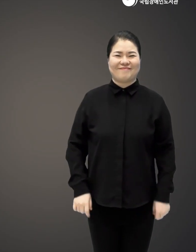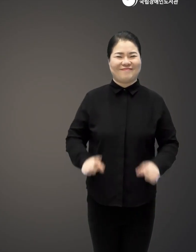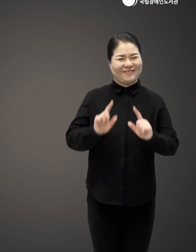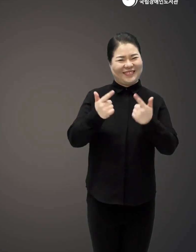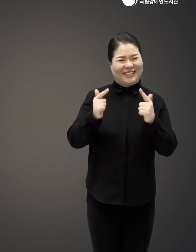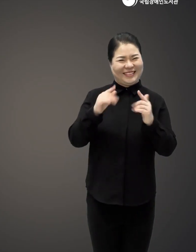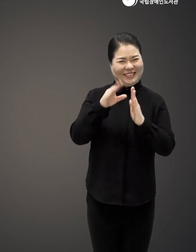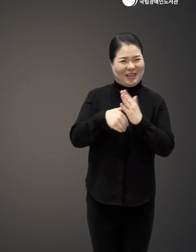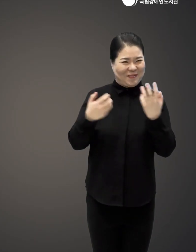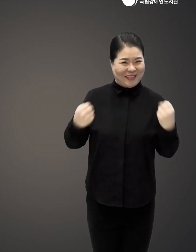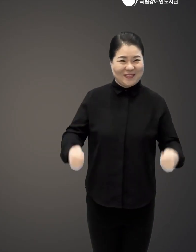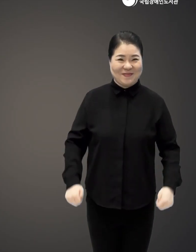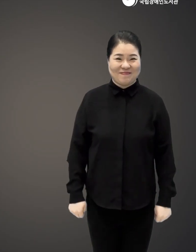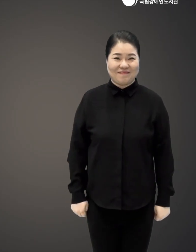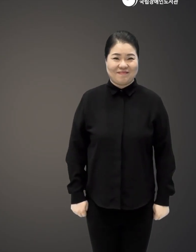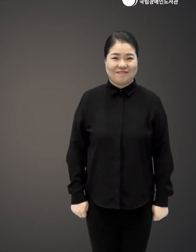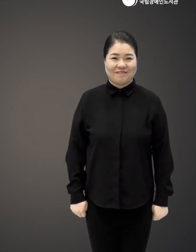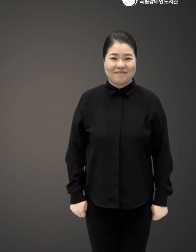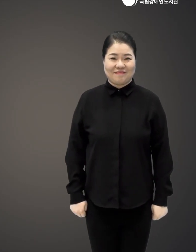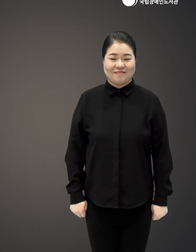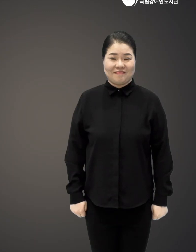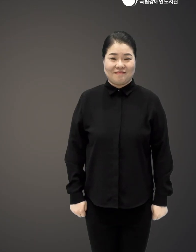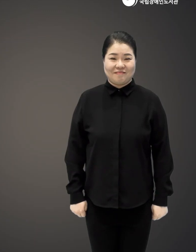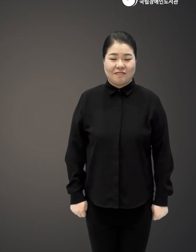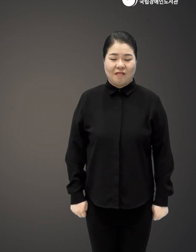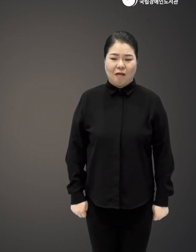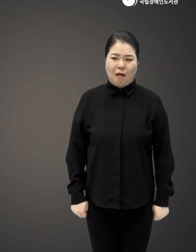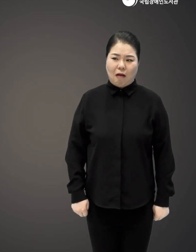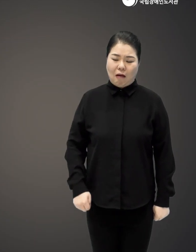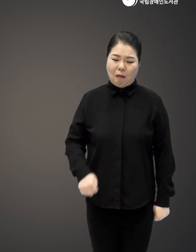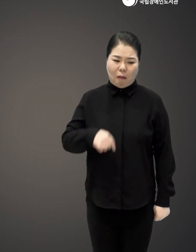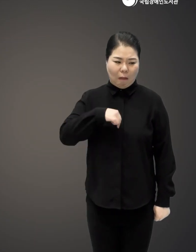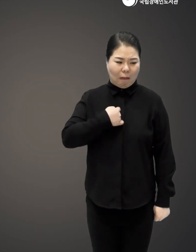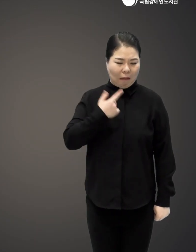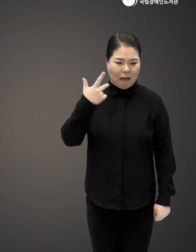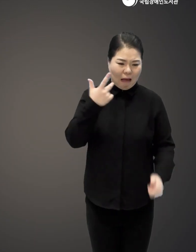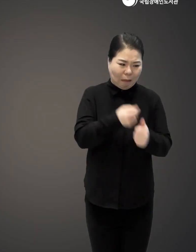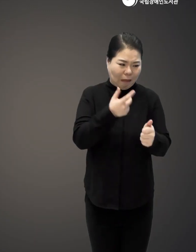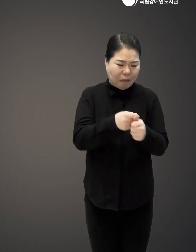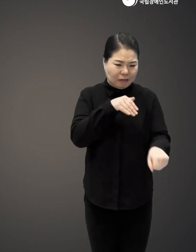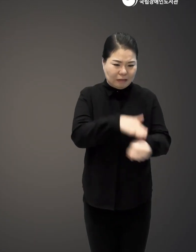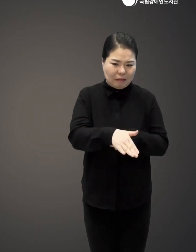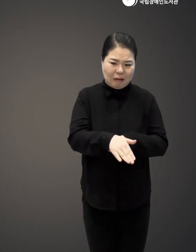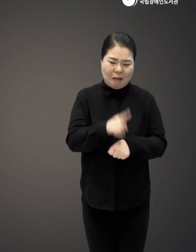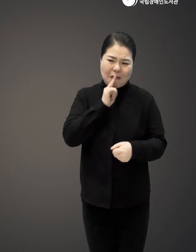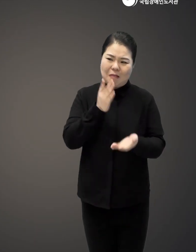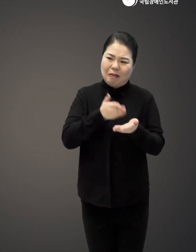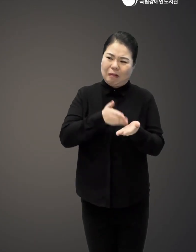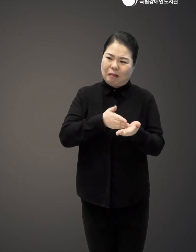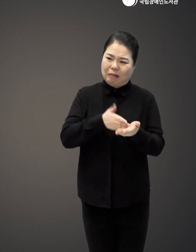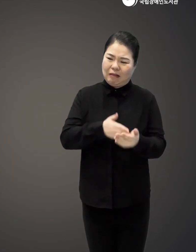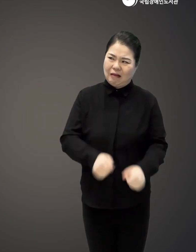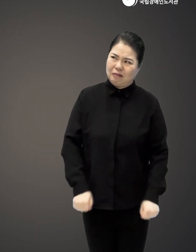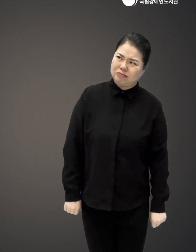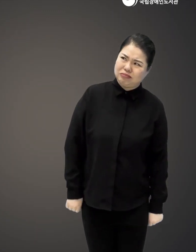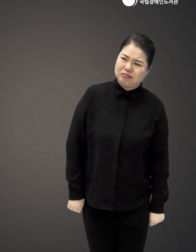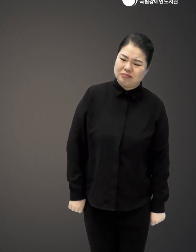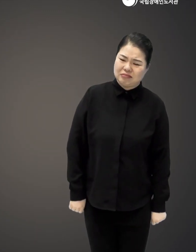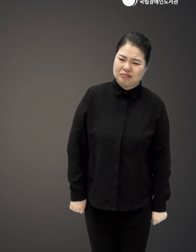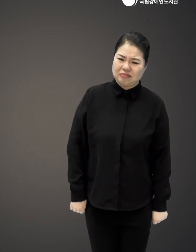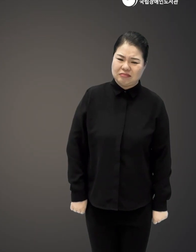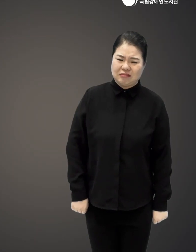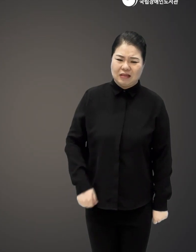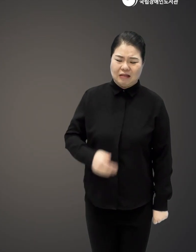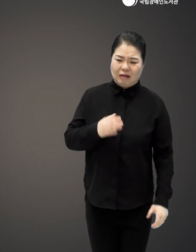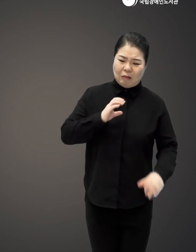그렇지 않을 때가 많아요 상대방이 너무 일방적이야 진짜 자기 말밖에 안 해 라고 하면서 말 그대로